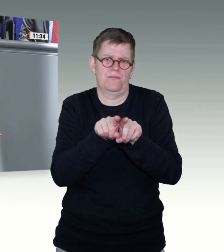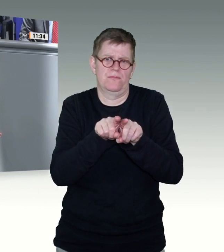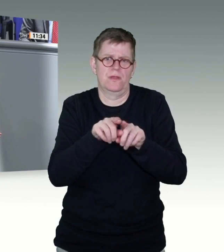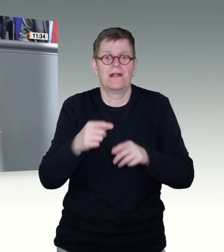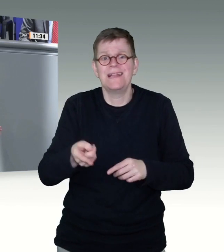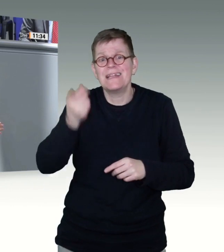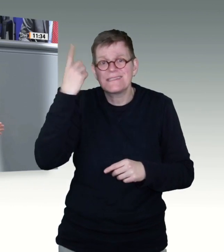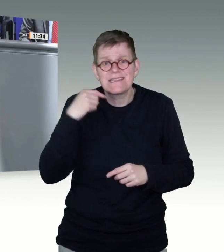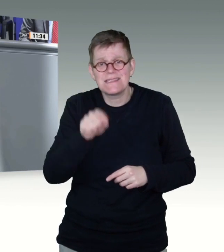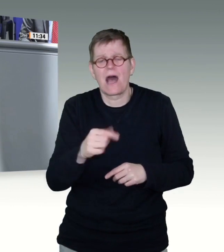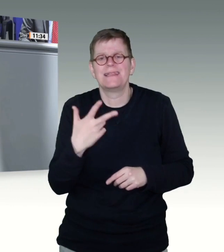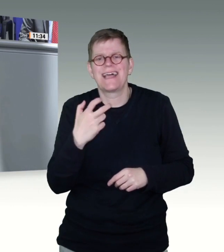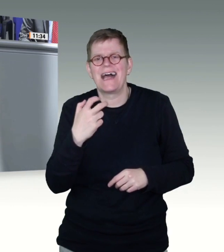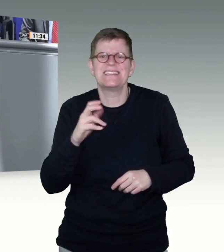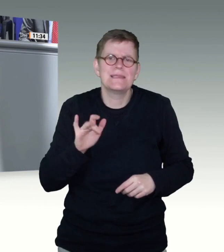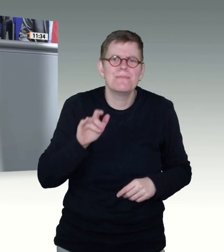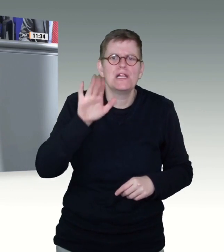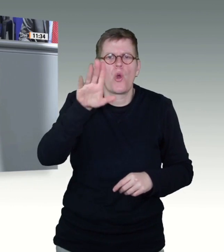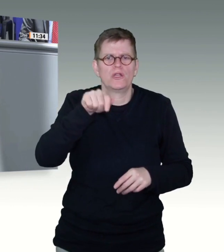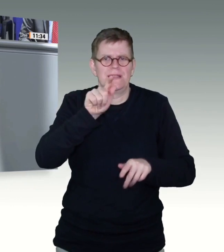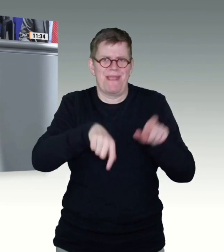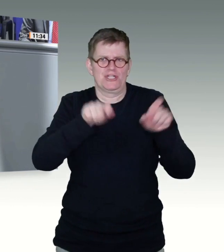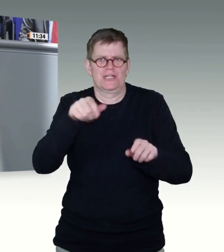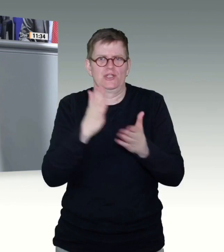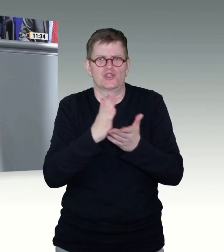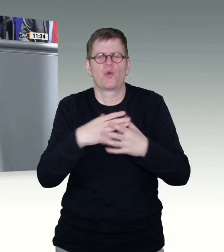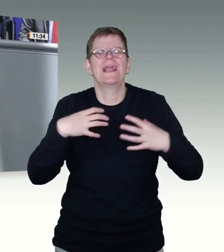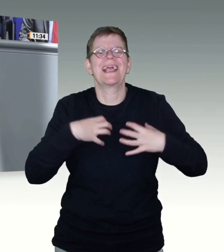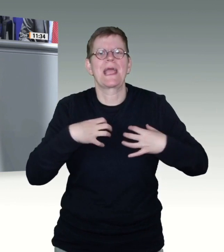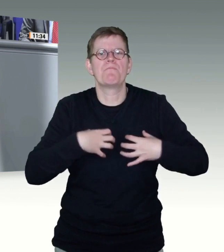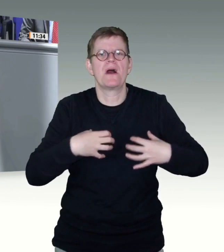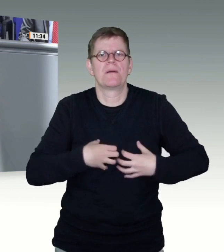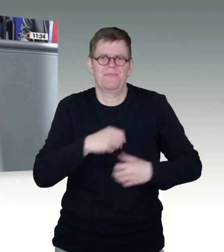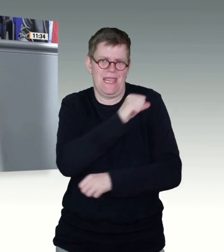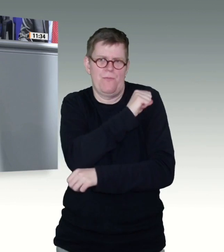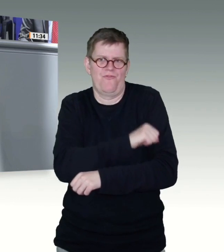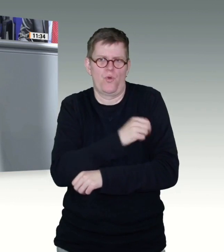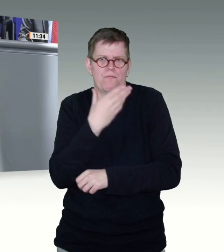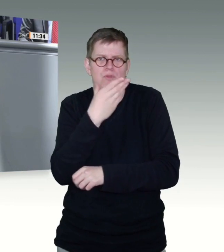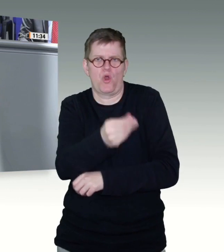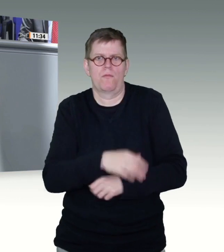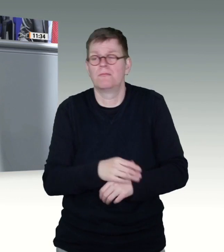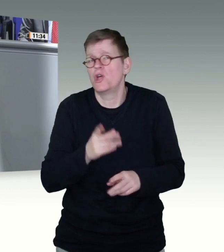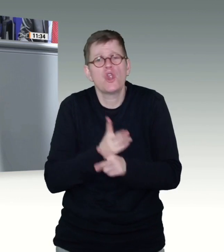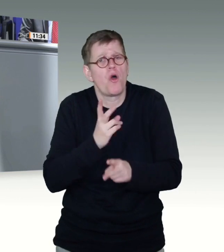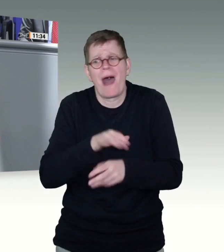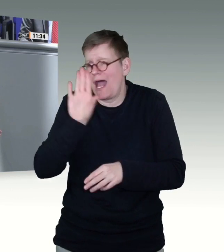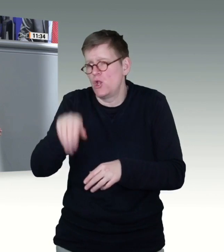impft worden, ohne dass man großartig davon etwas gemerkt hat in der Logistik und in der Versorgung.